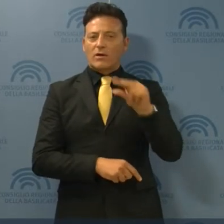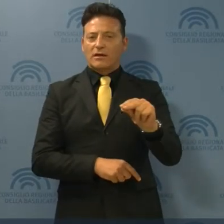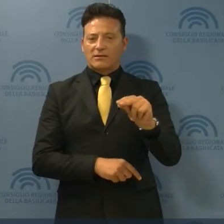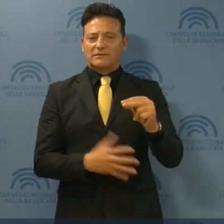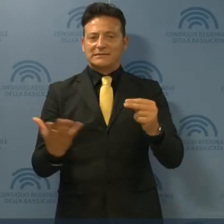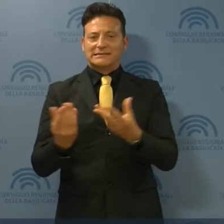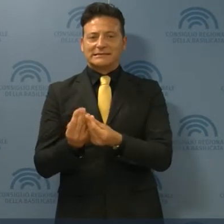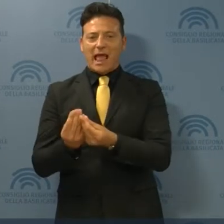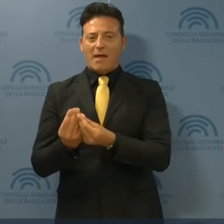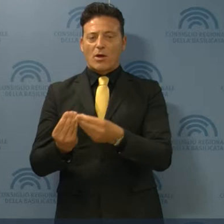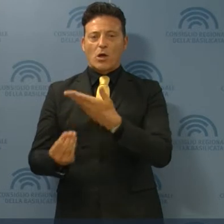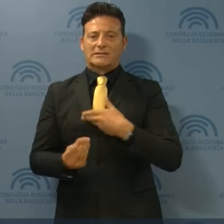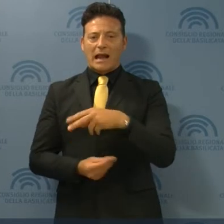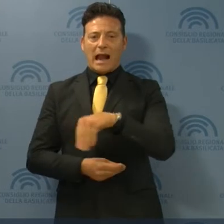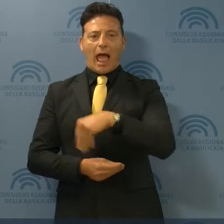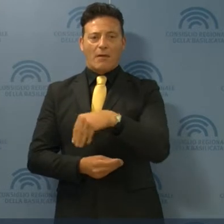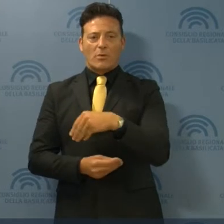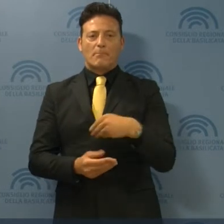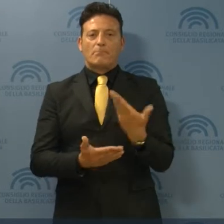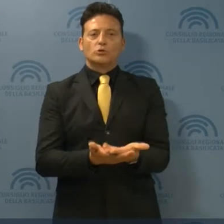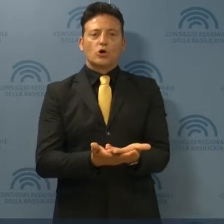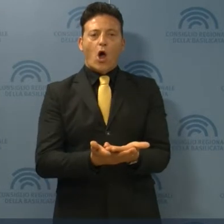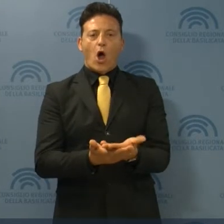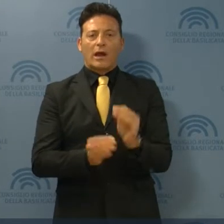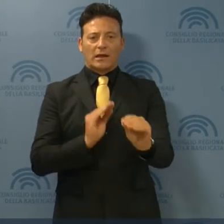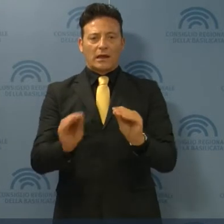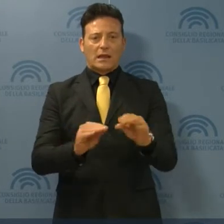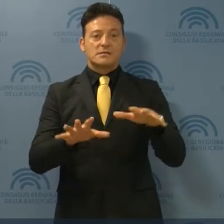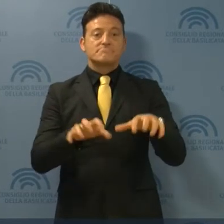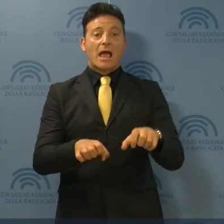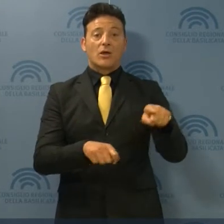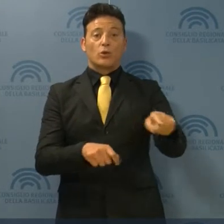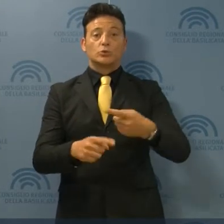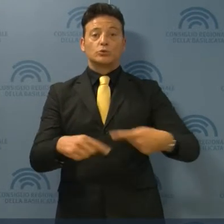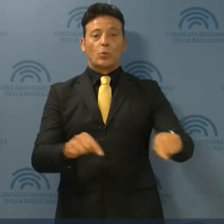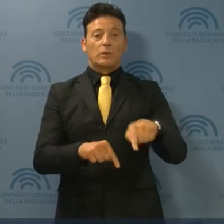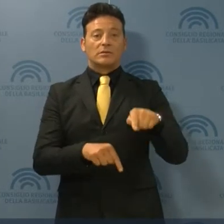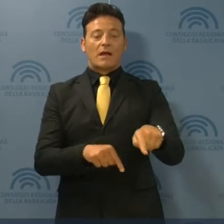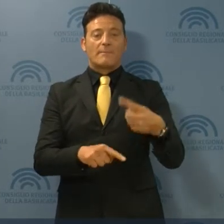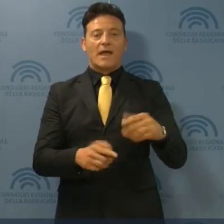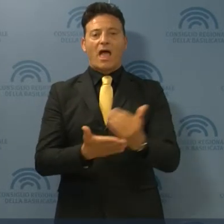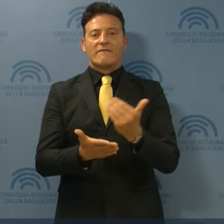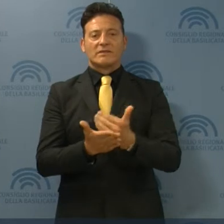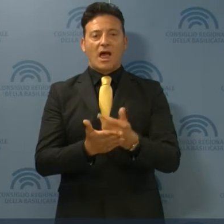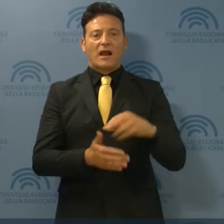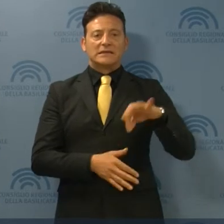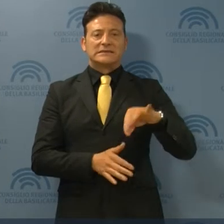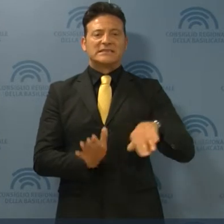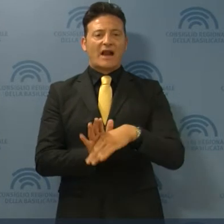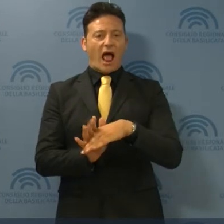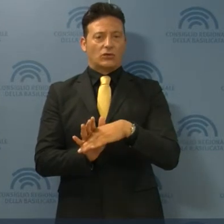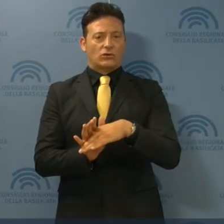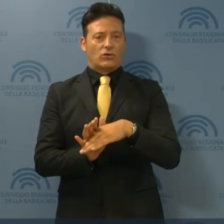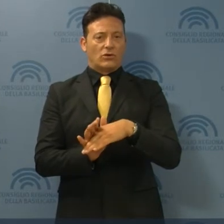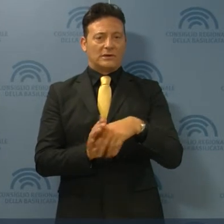presentato con Napoli una mozione chiedendo l'impegno della Giunta per evitare lo sfratto della